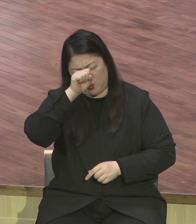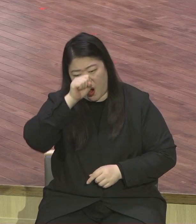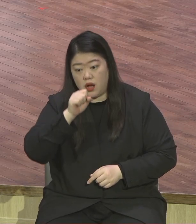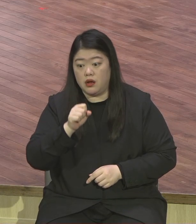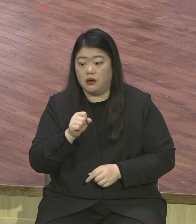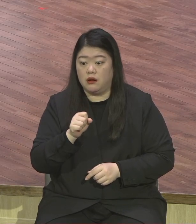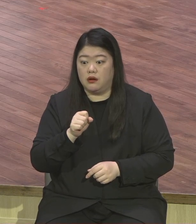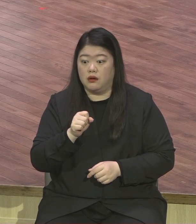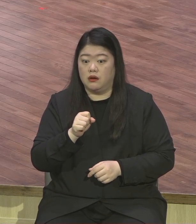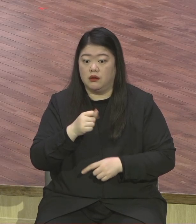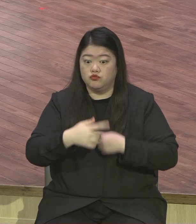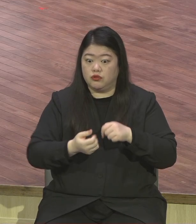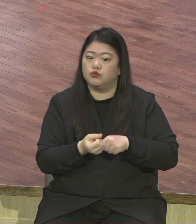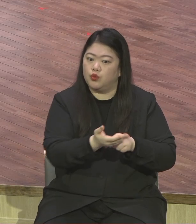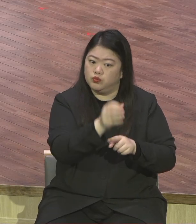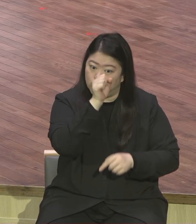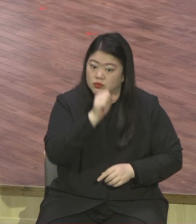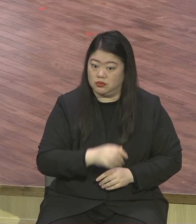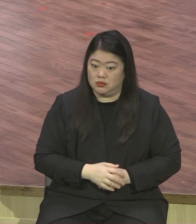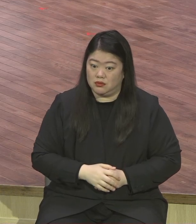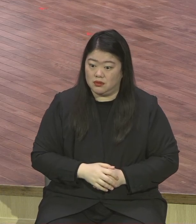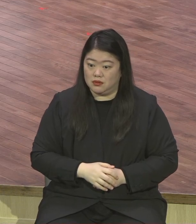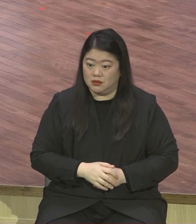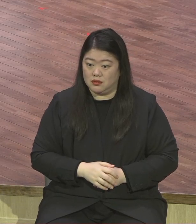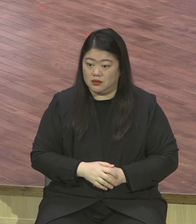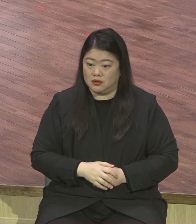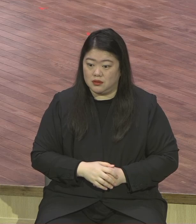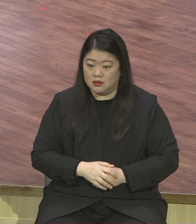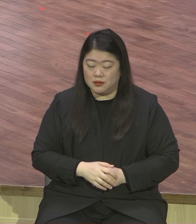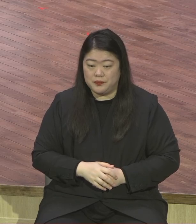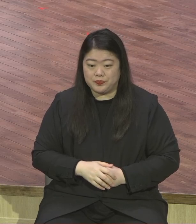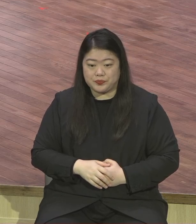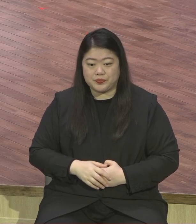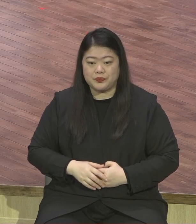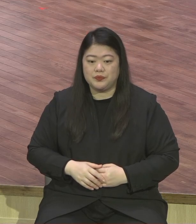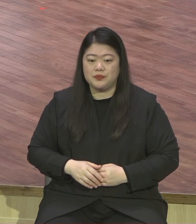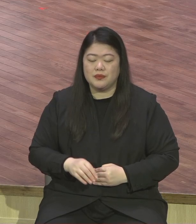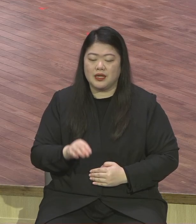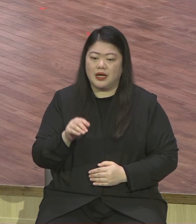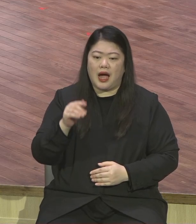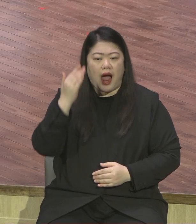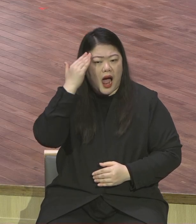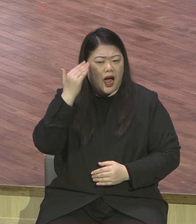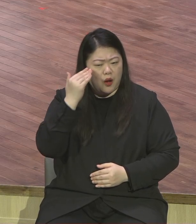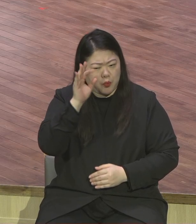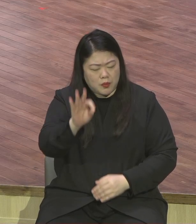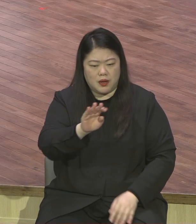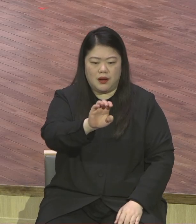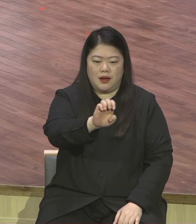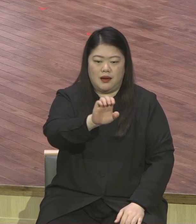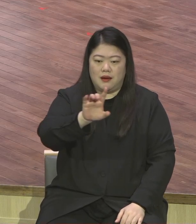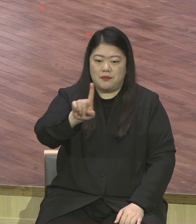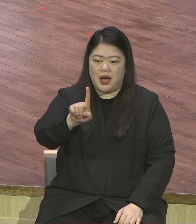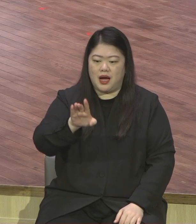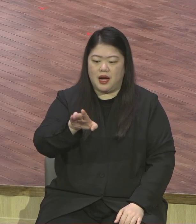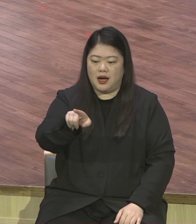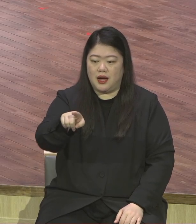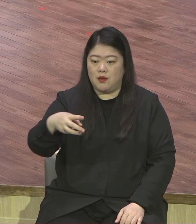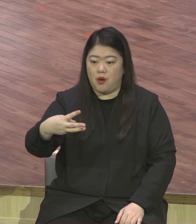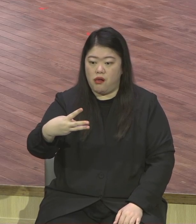누가 크냐 우월주의 자기중심주의 이기주의 끼리끼리 모이는 이 파불주의 같은 것은 전혀 보금공동체에 도움되지